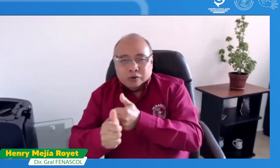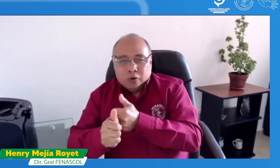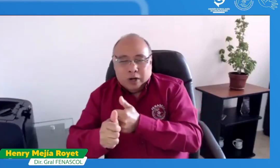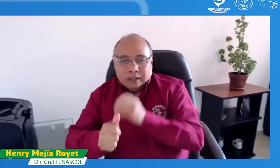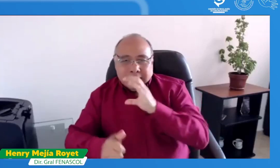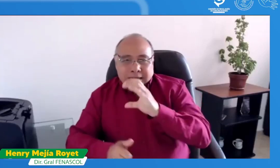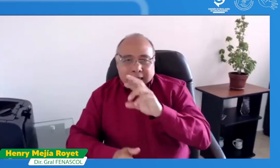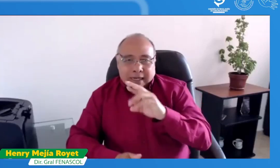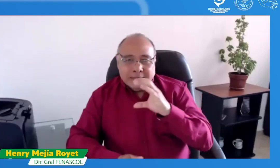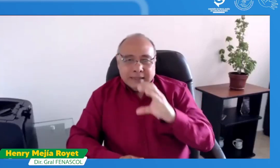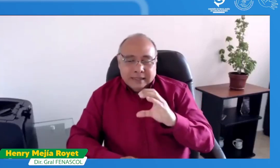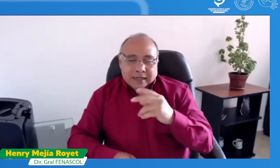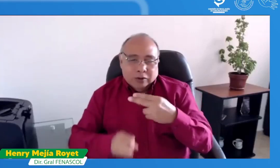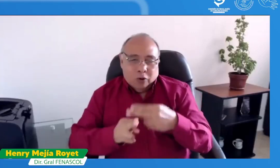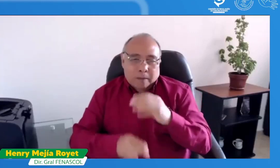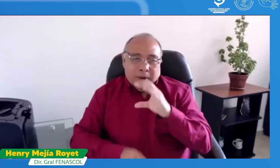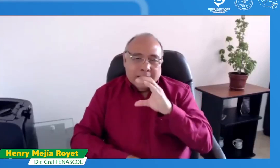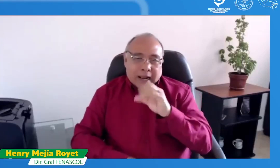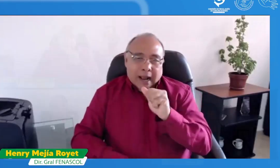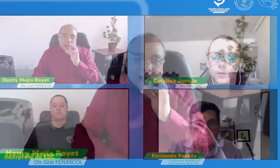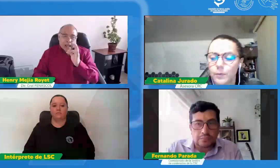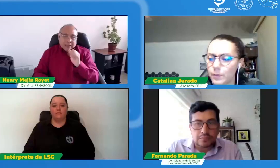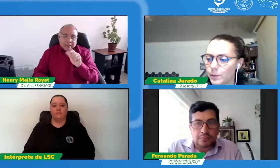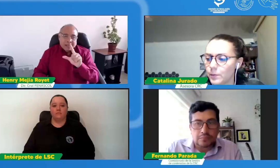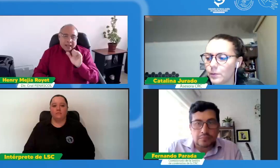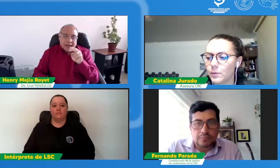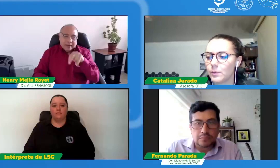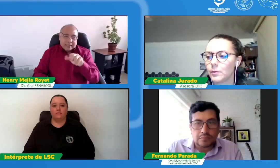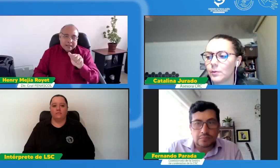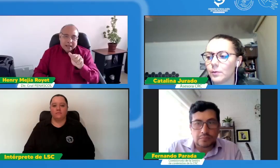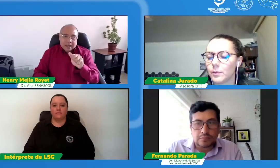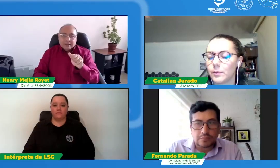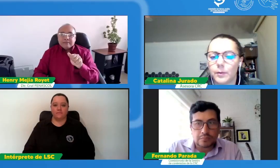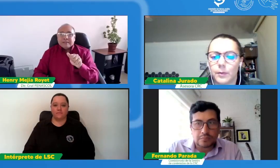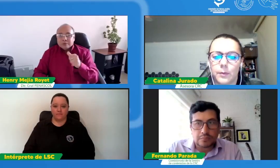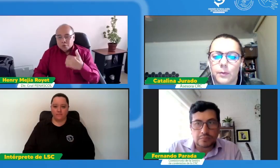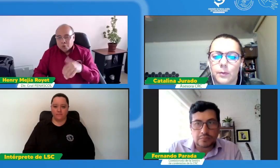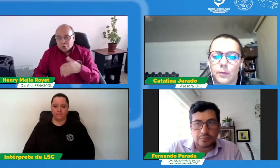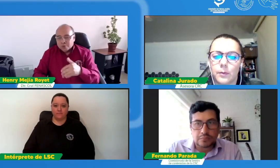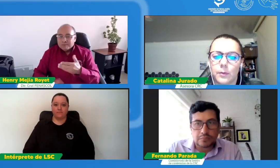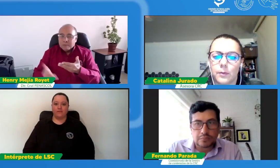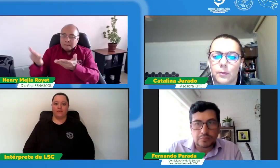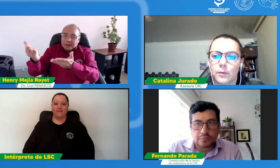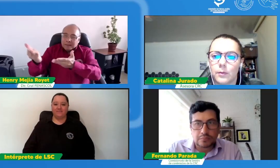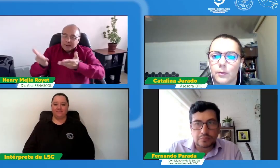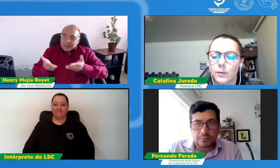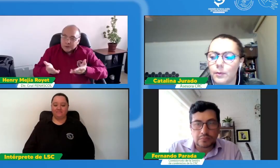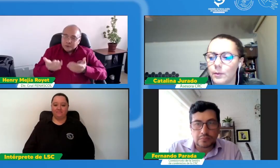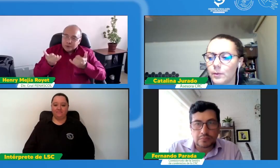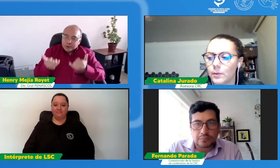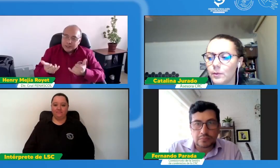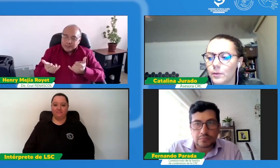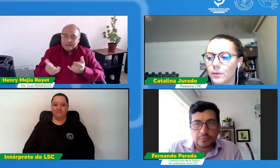así mismo nos acompaña la asesora de la CRC, Catalina Jurada. Entonces,